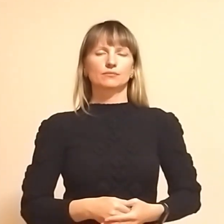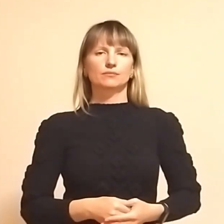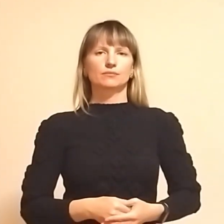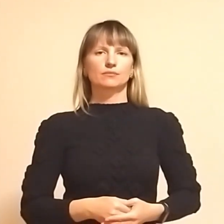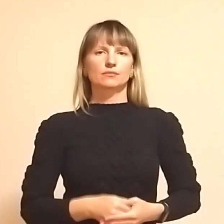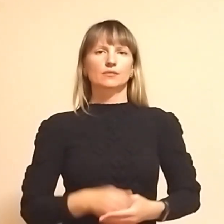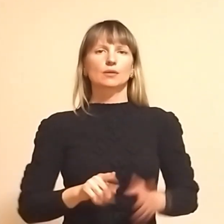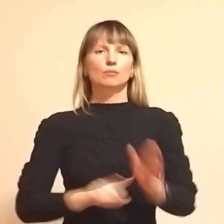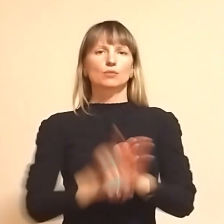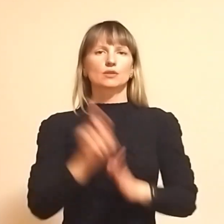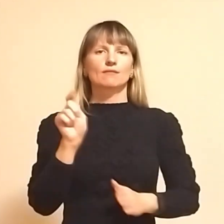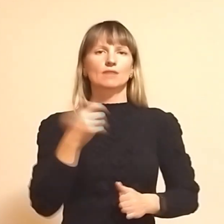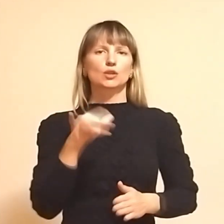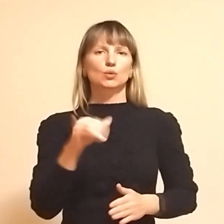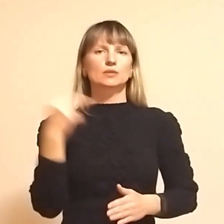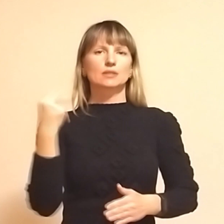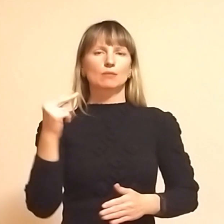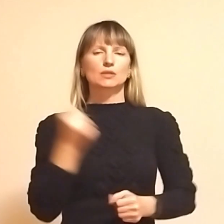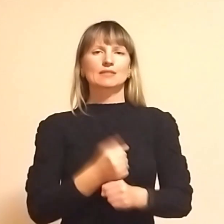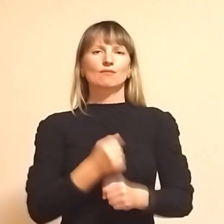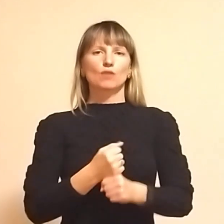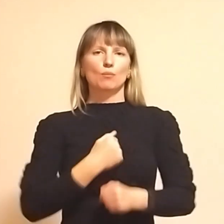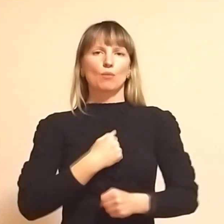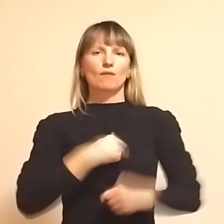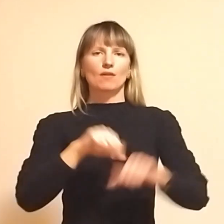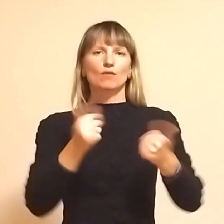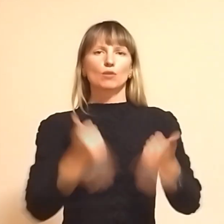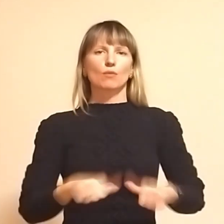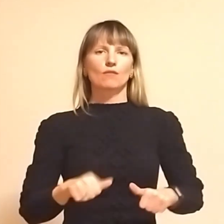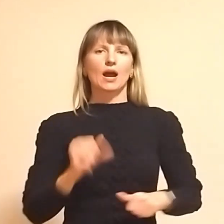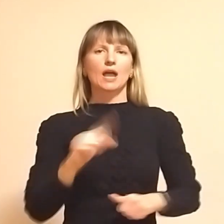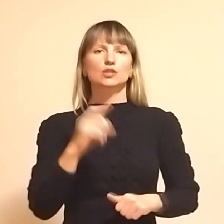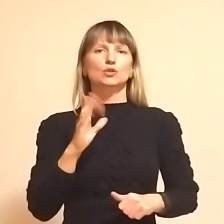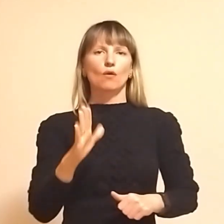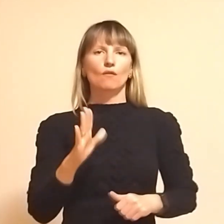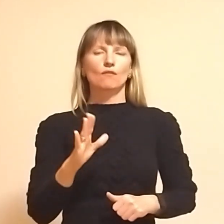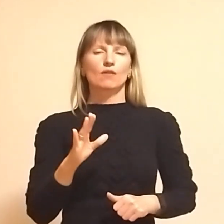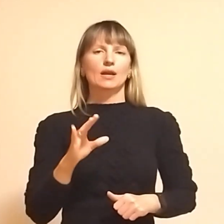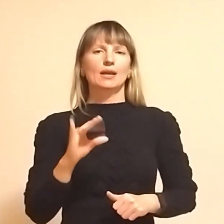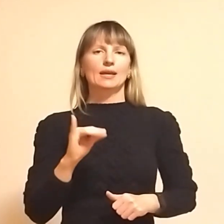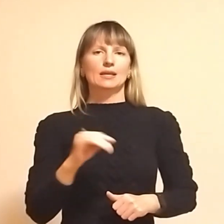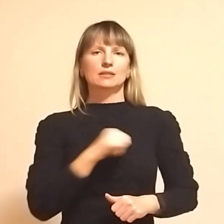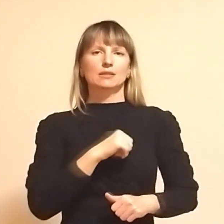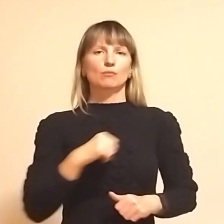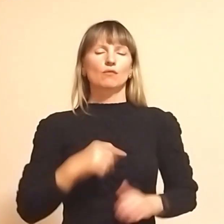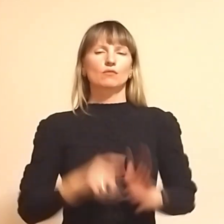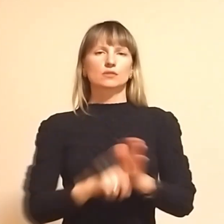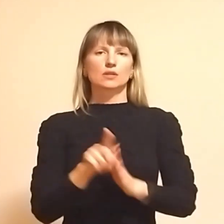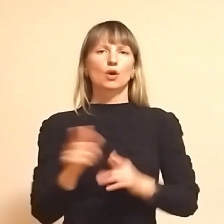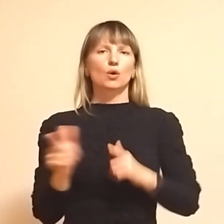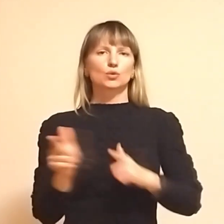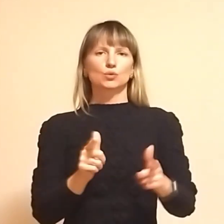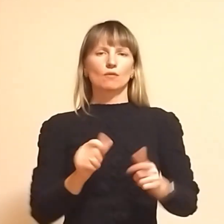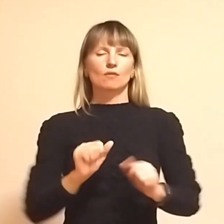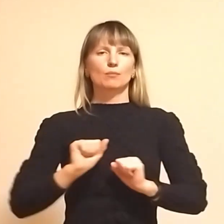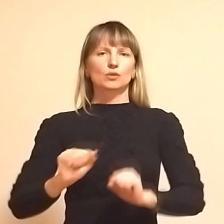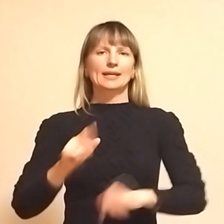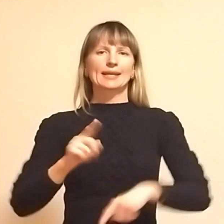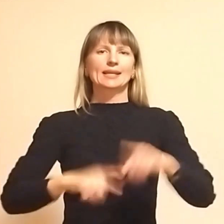Від початку війни у Запоріжжі створено бойове формування «Азов», у якому на добровольчих засадах готові боронити рідну